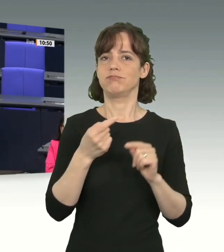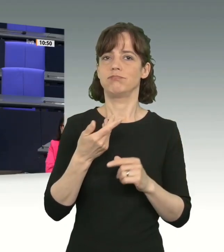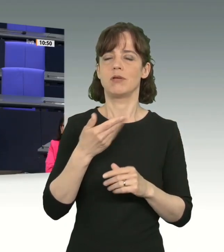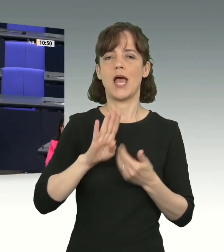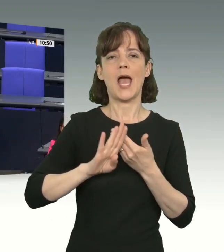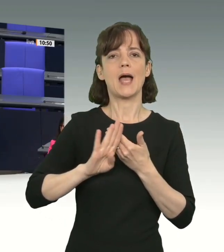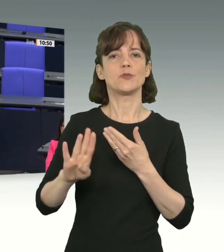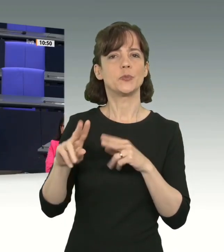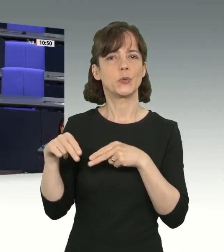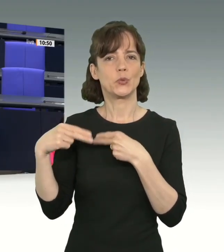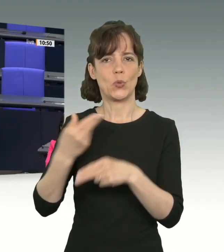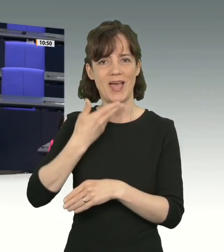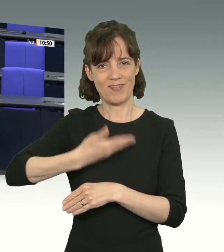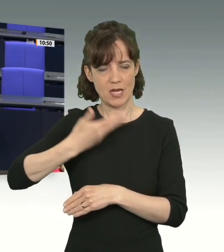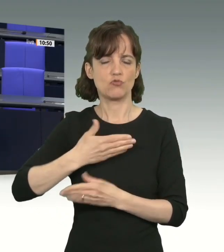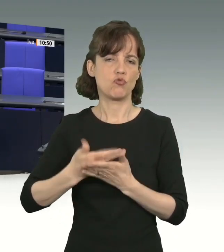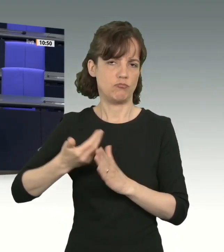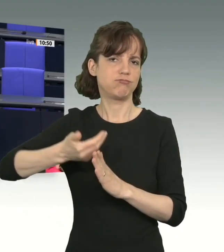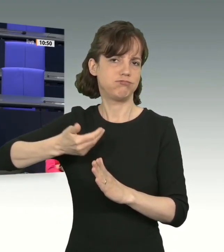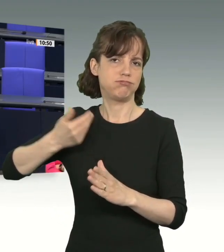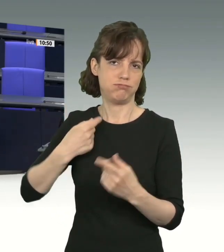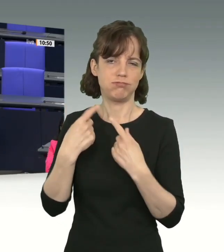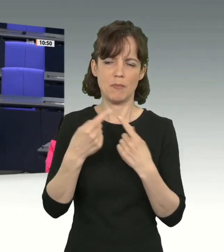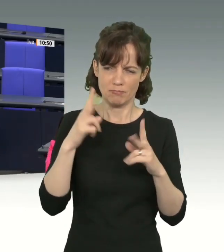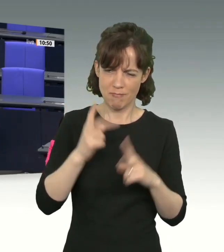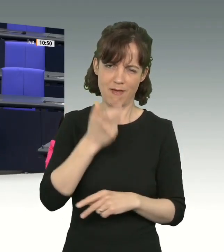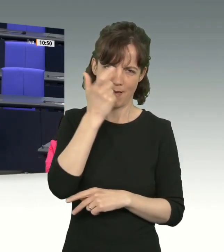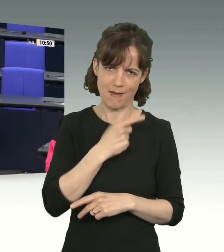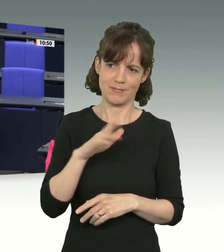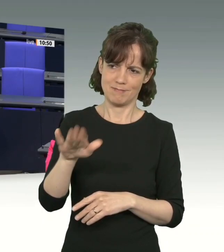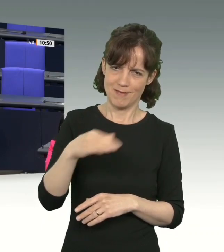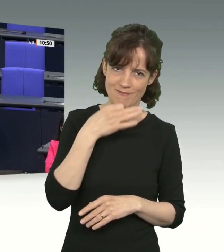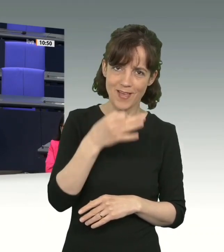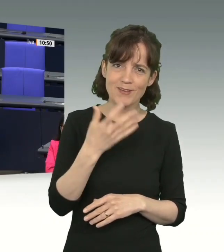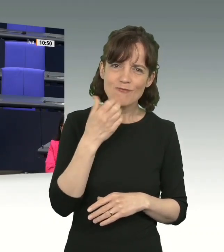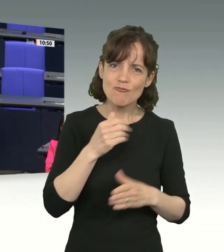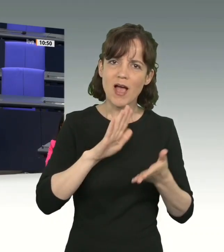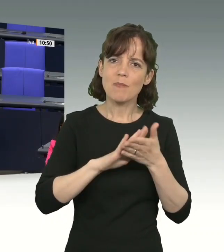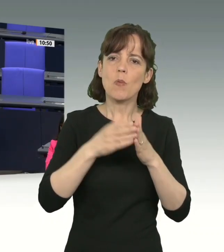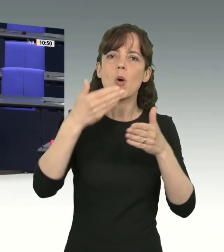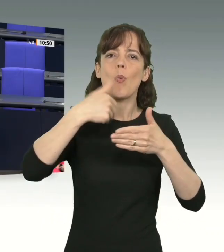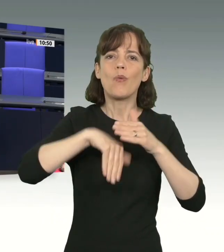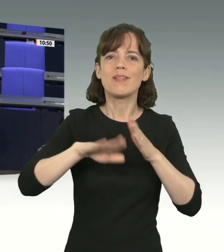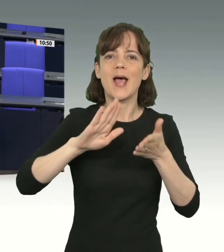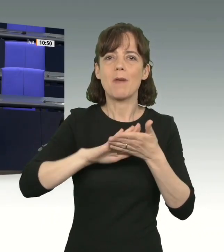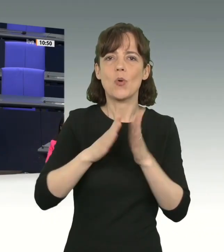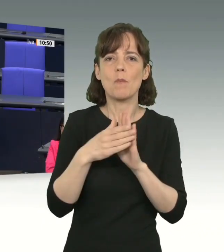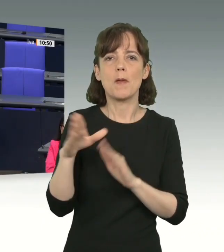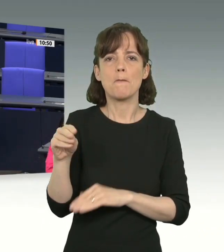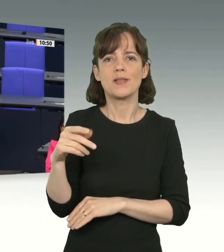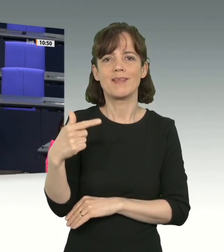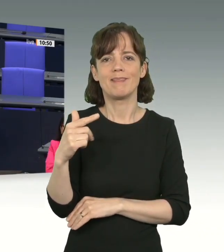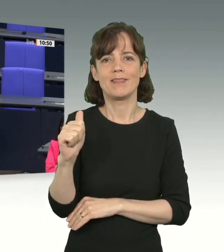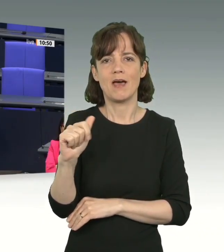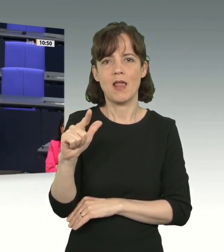häufiger gesprochen. Aber ich frage Sie hier ernsthaft. Wollen Sie wirklich ein Abkommen, ein Unterabkommen mit der Taliban abschließen, damit es